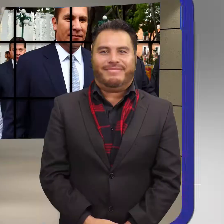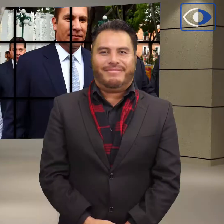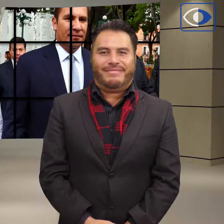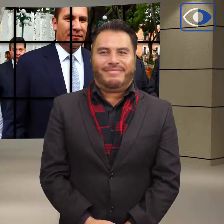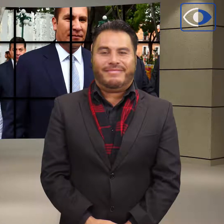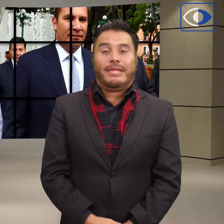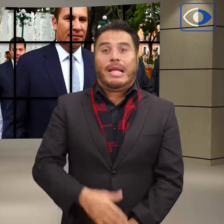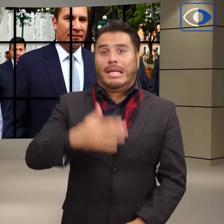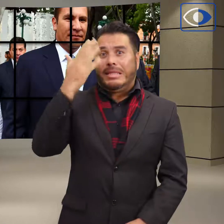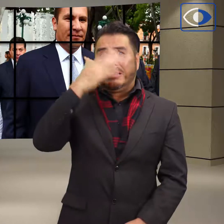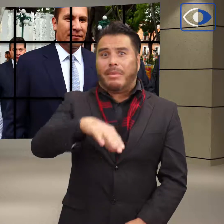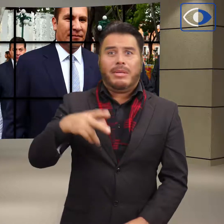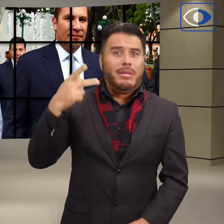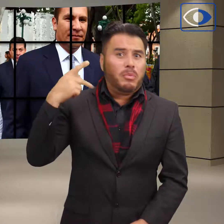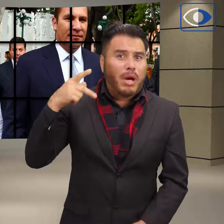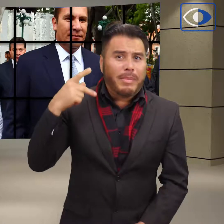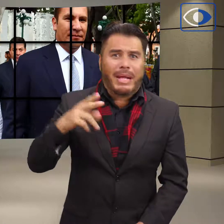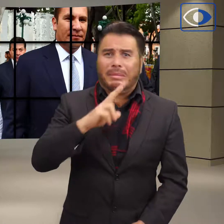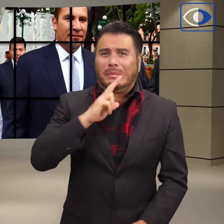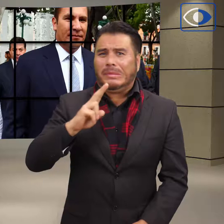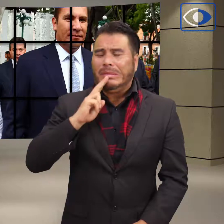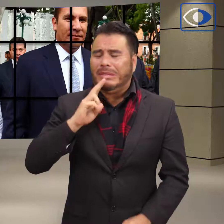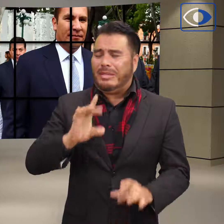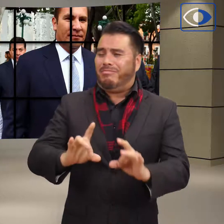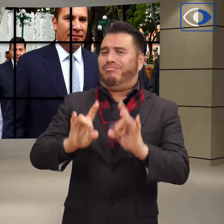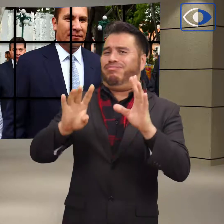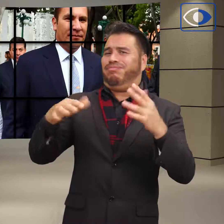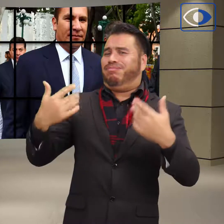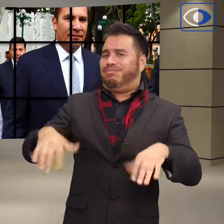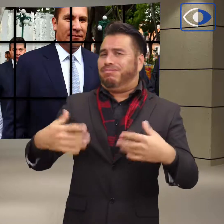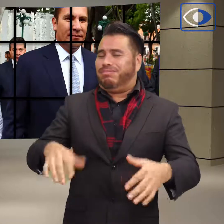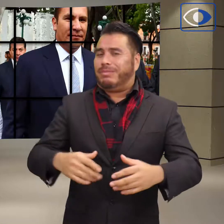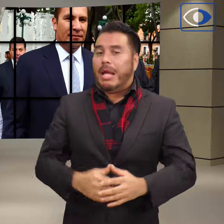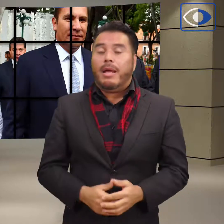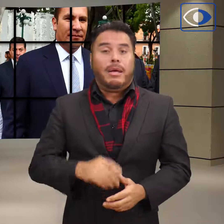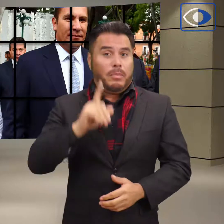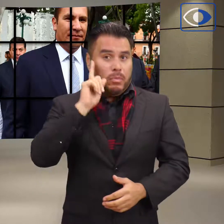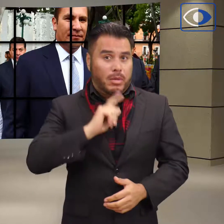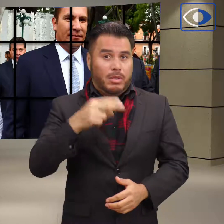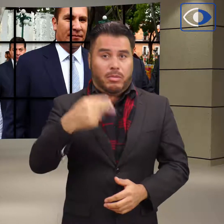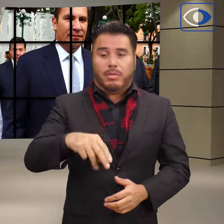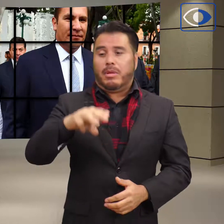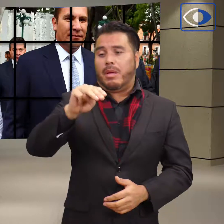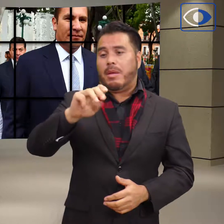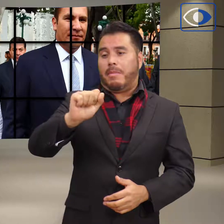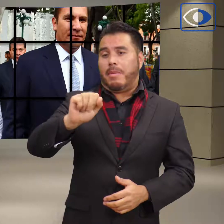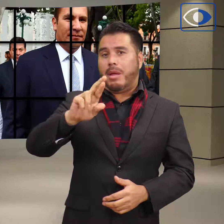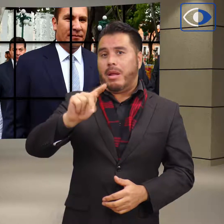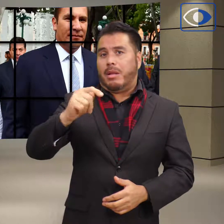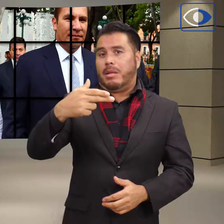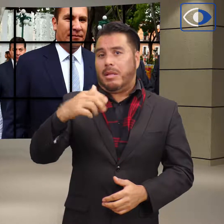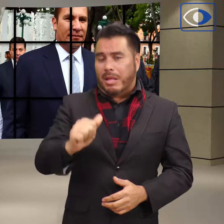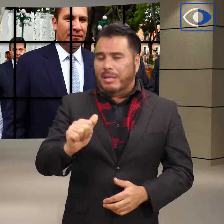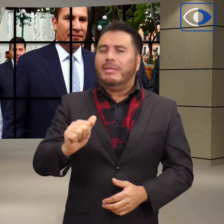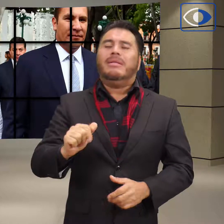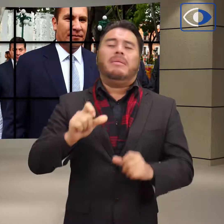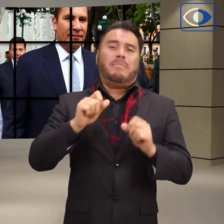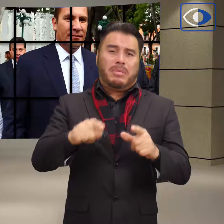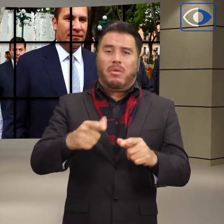La noticia que sacudió a Puebla. La gobernadora Marta Erika Alonso y su esposo, el senador Rafael Moreno Valle, fallecieron